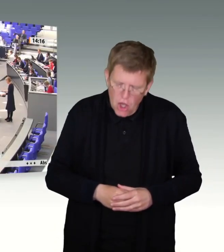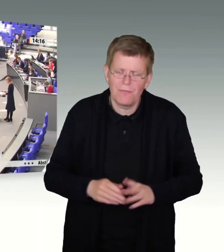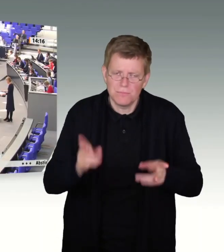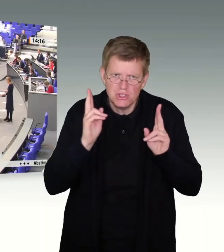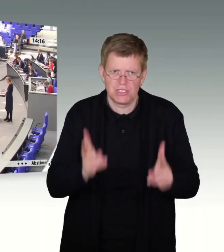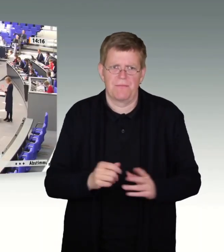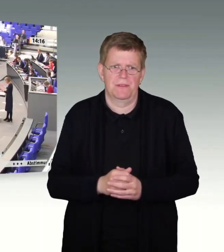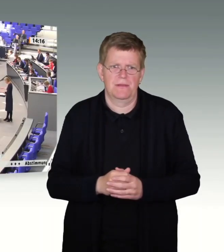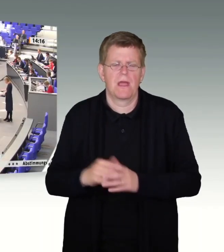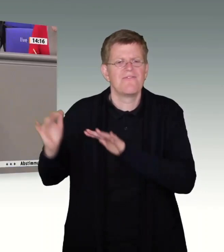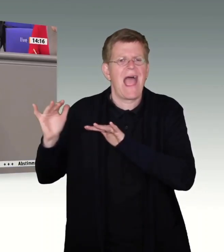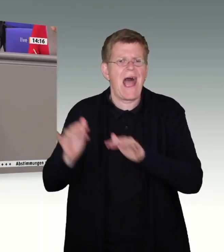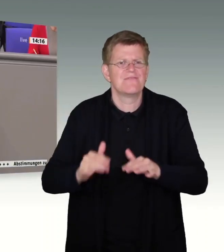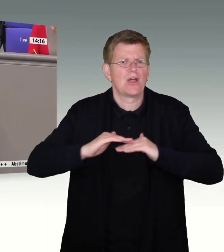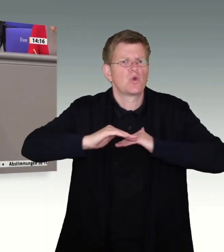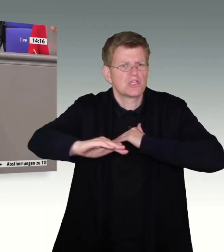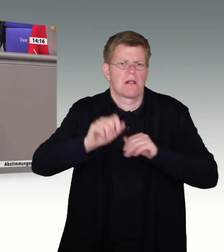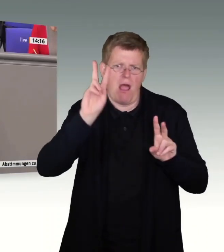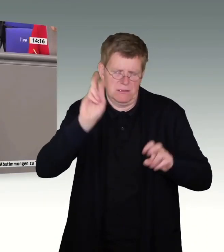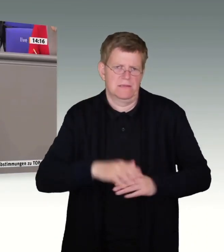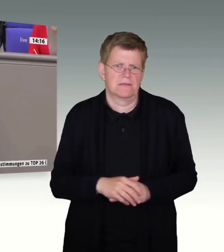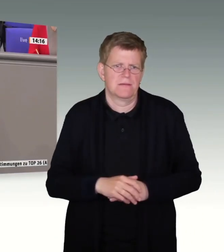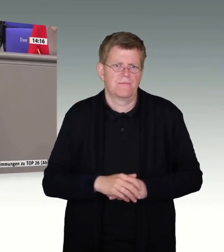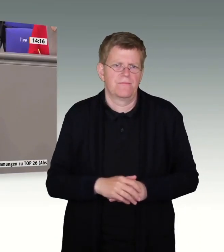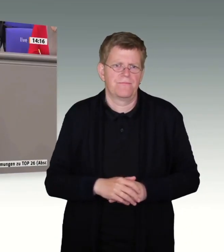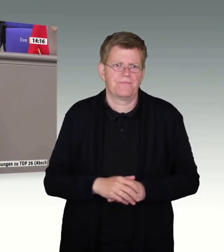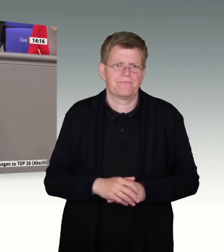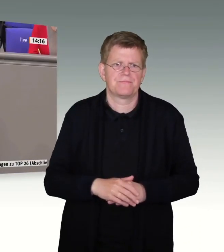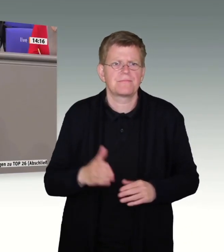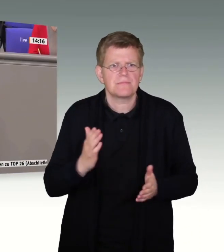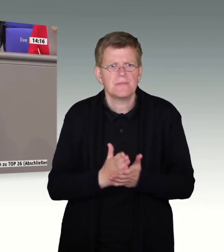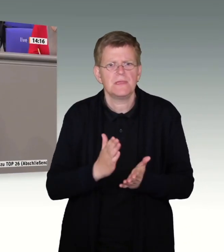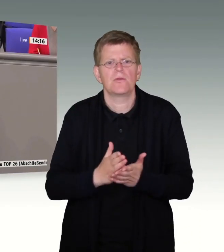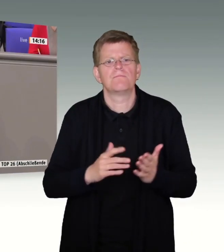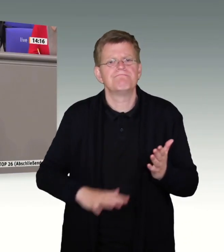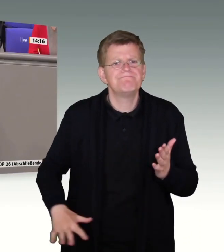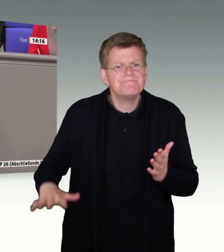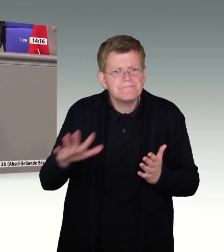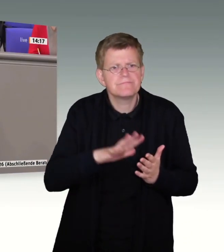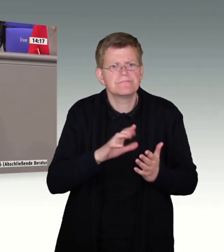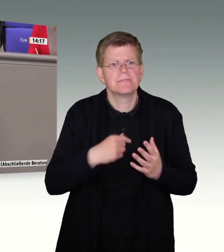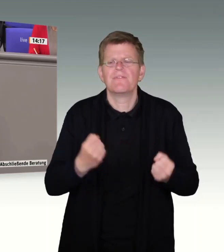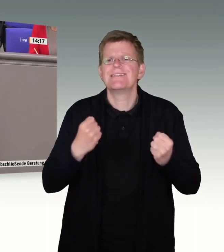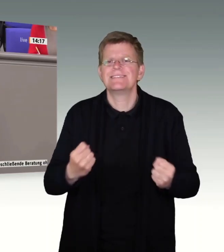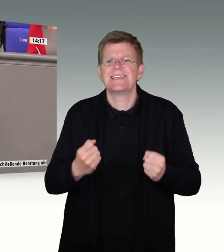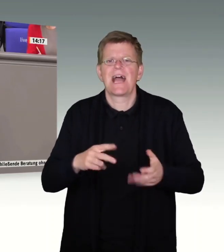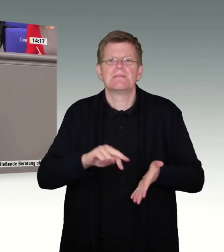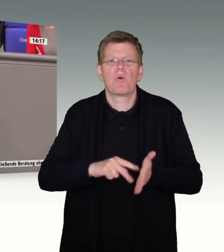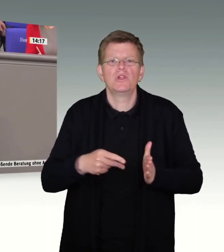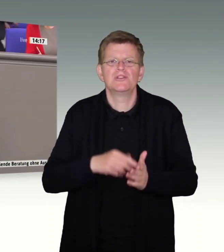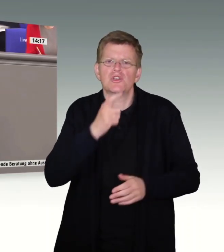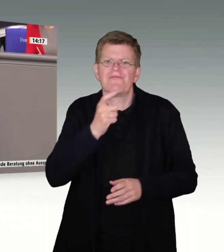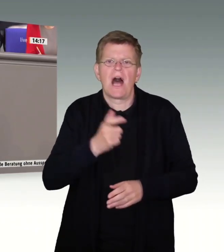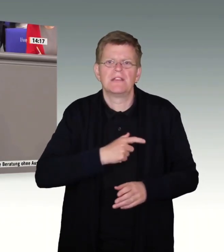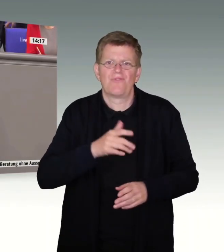und gestalten viel zu wenig. Genauso übrigens, wie wir uns vor kurzem kollektiv der Erkenntnis verweigert haben, dass wir eine sicherheitspolitische Verantwortung in